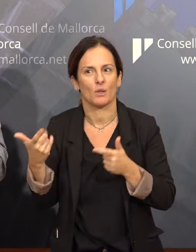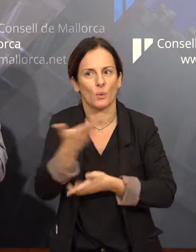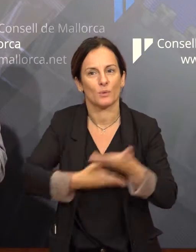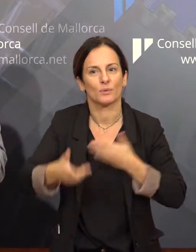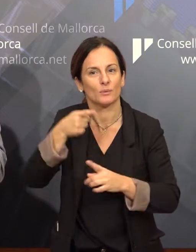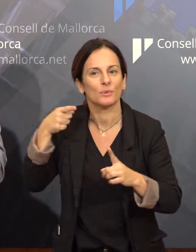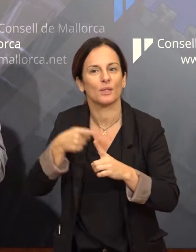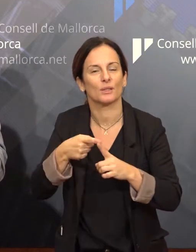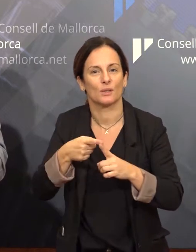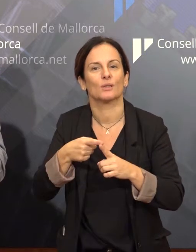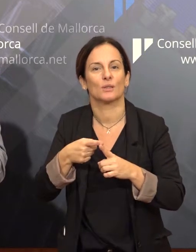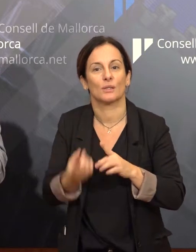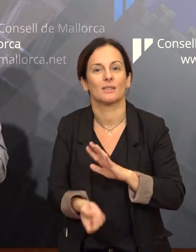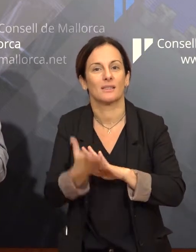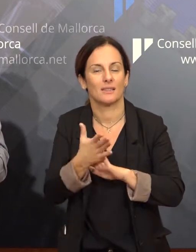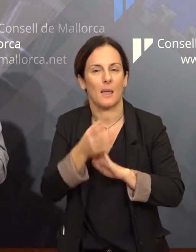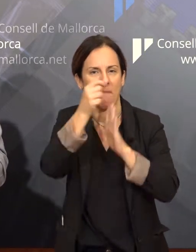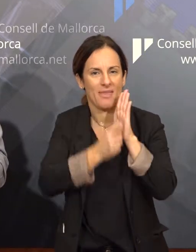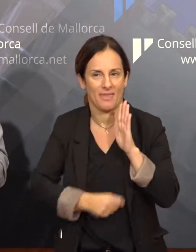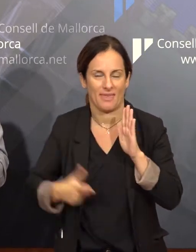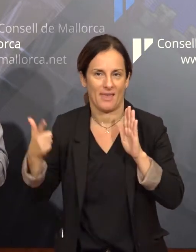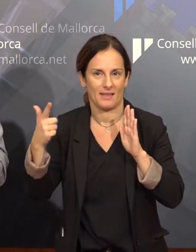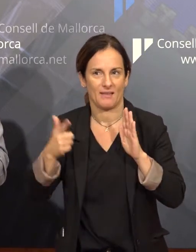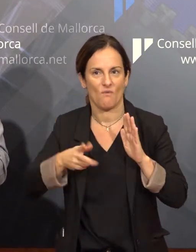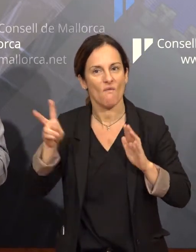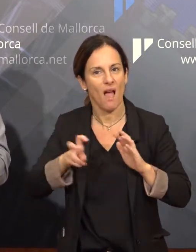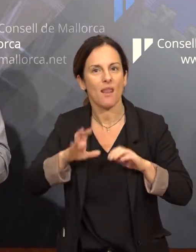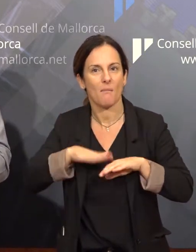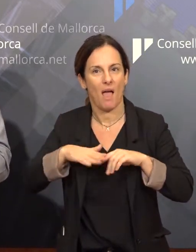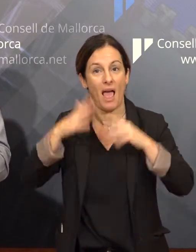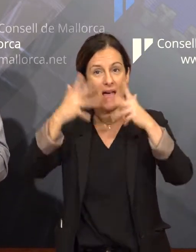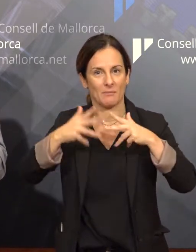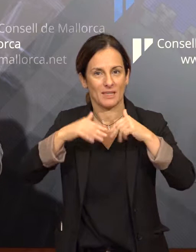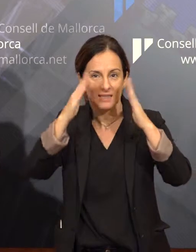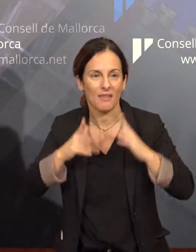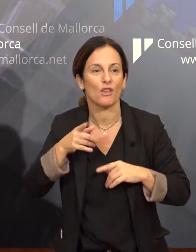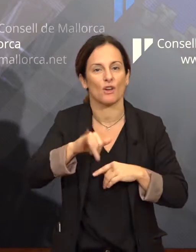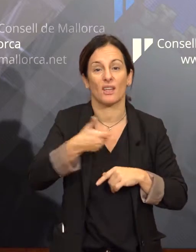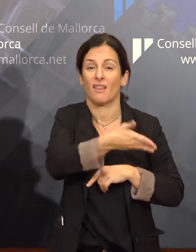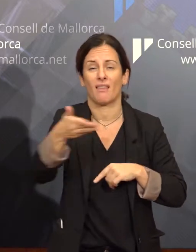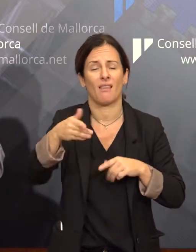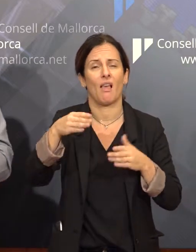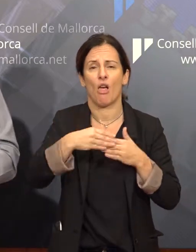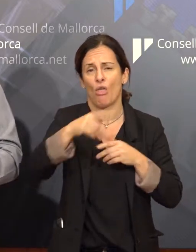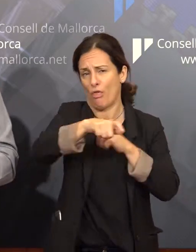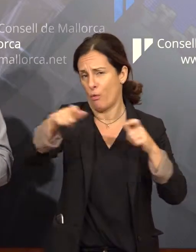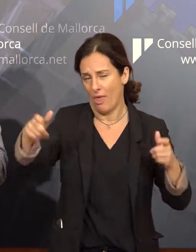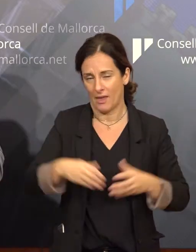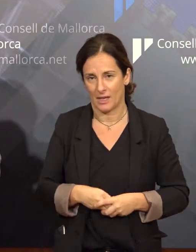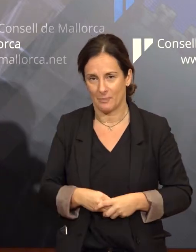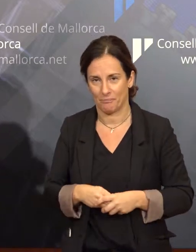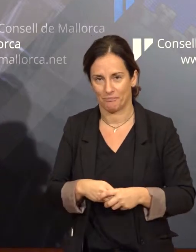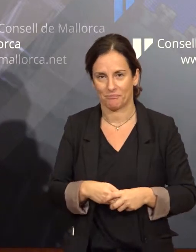útils en el conjunt de la ciutadania i la administració en concret. Bé, centrant-me, la guia, el que inclou són